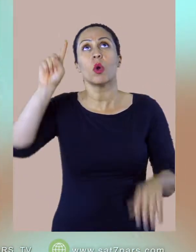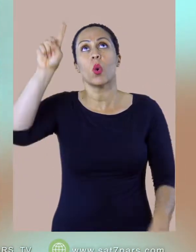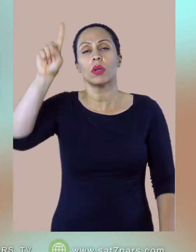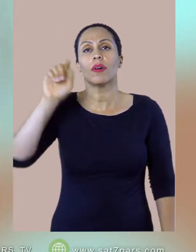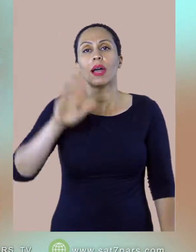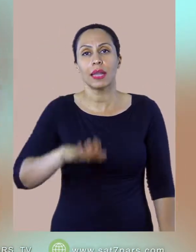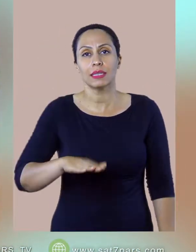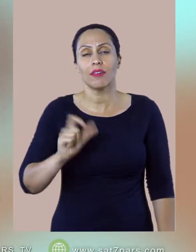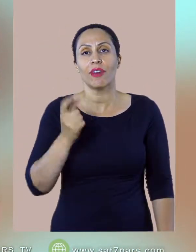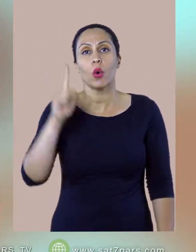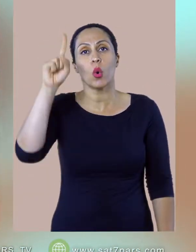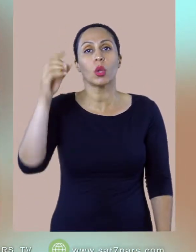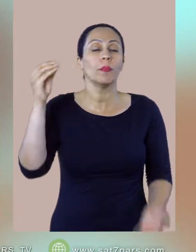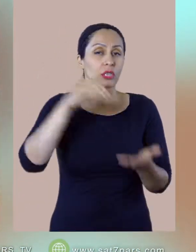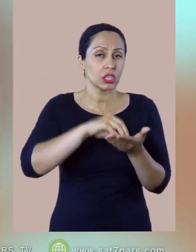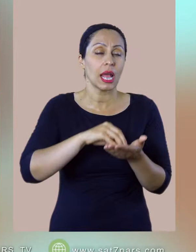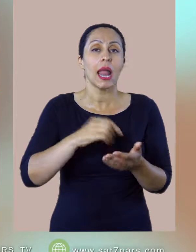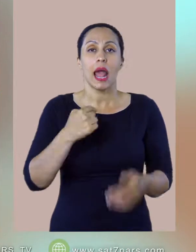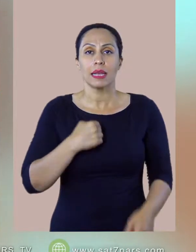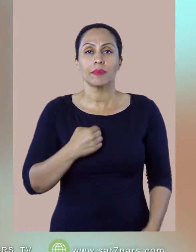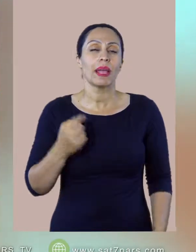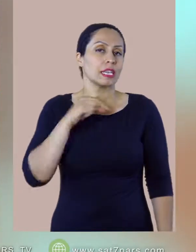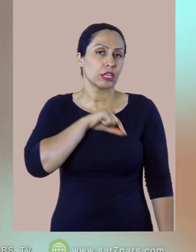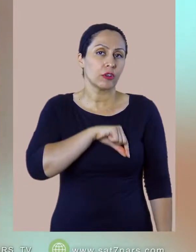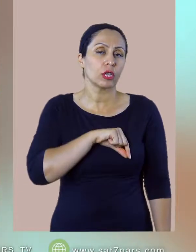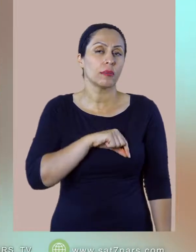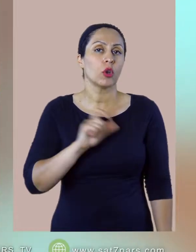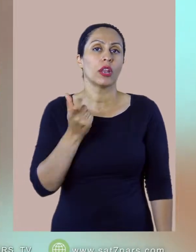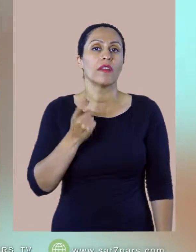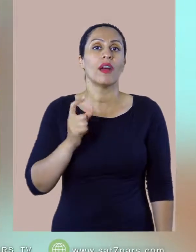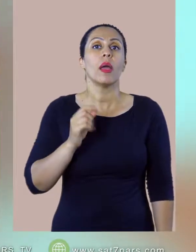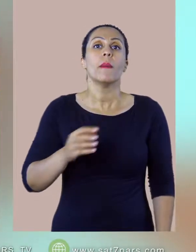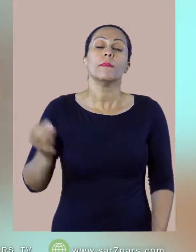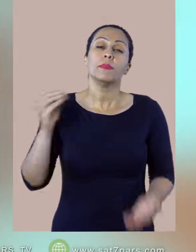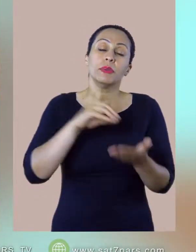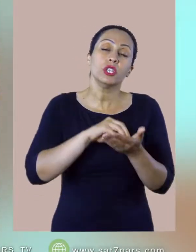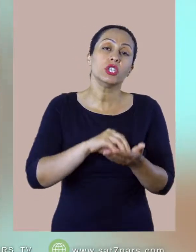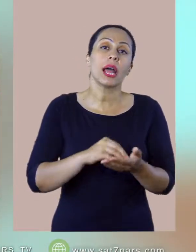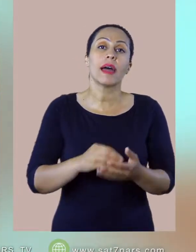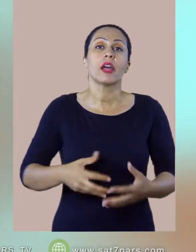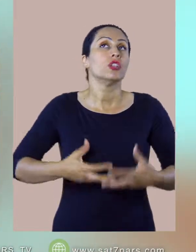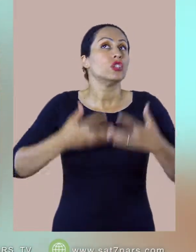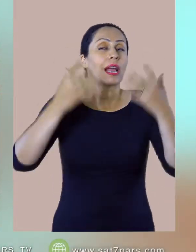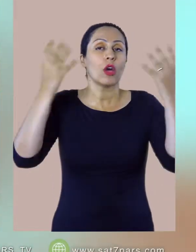تسلیم میشم خدا بیشتر از من استفاده میکنه هرچقدر استفاده میکنه بیشتر جلال میاوه هرچقدر بیشتر جلال میاوه